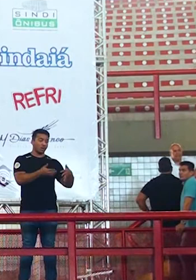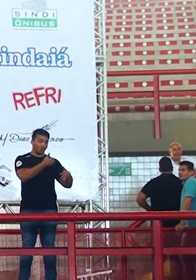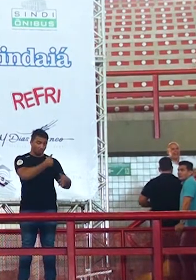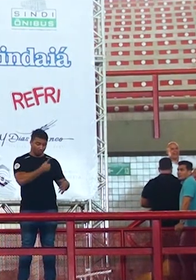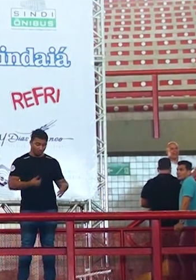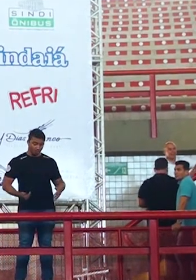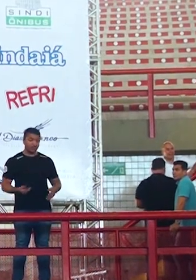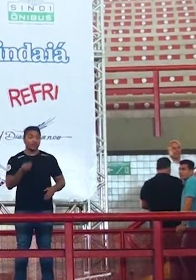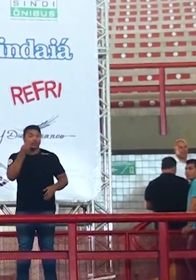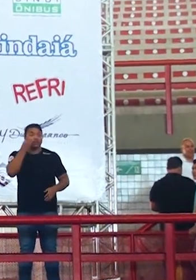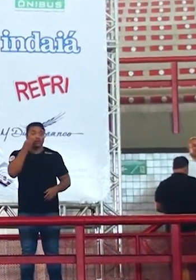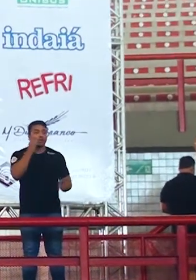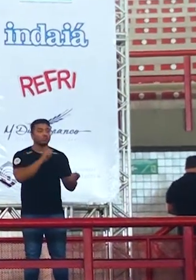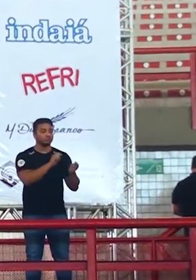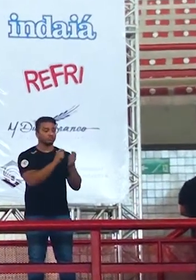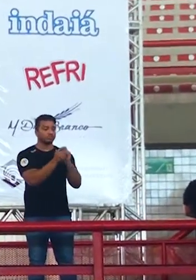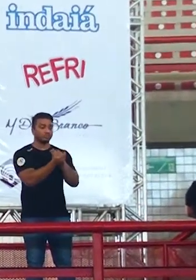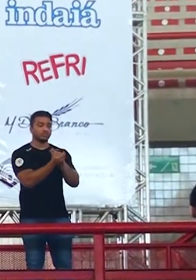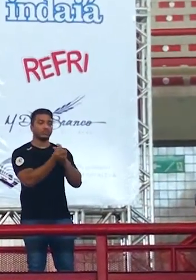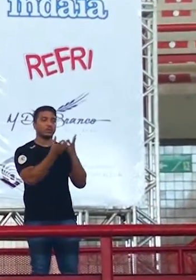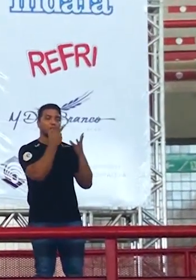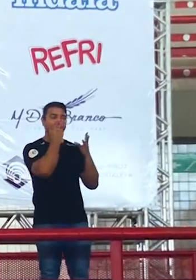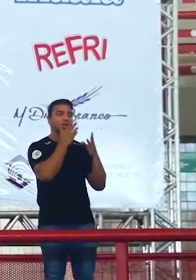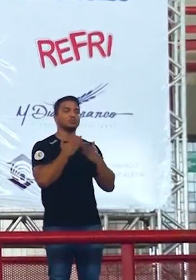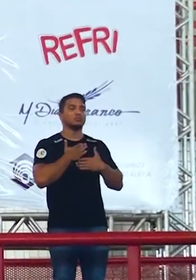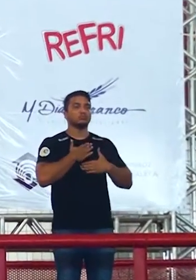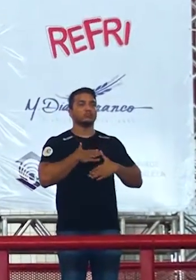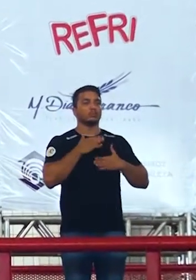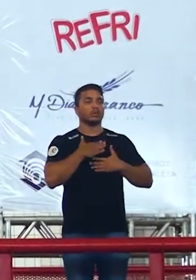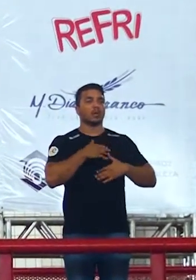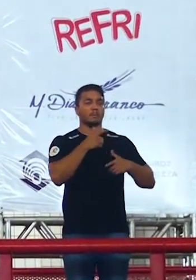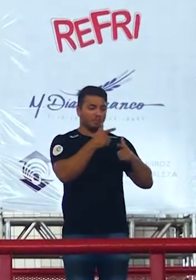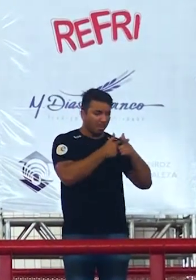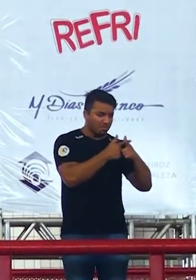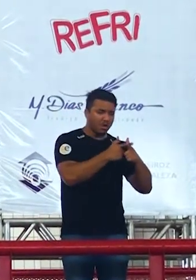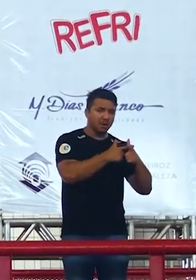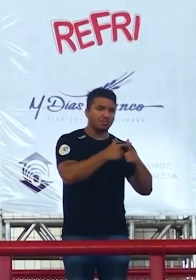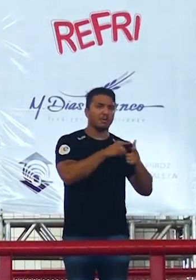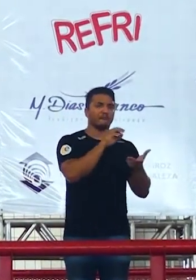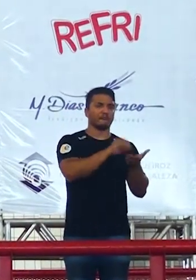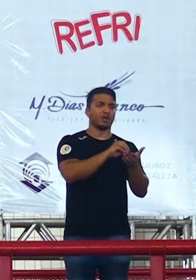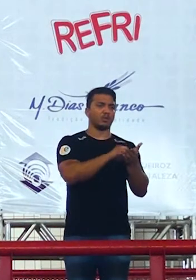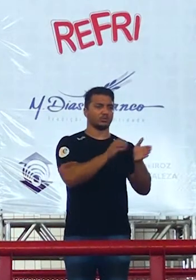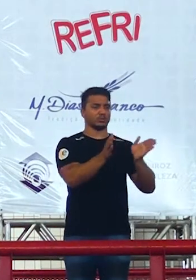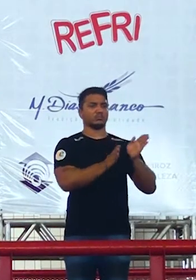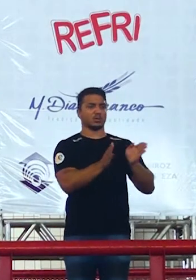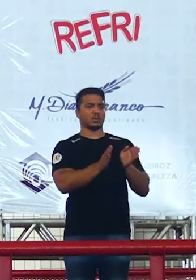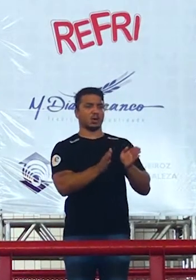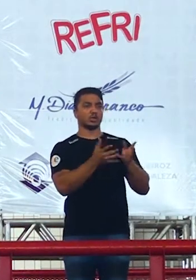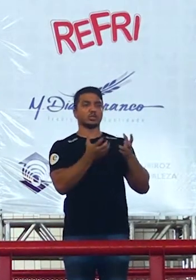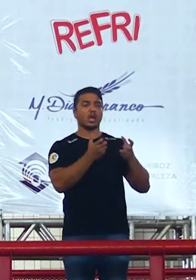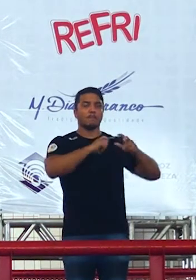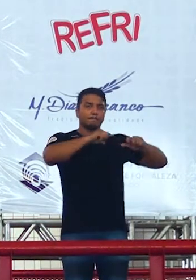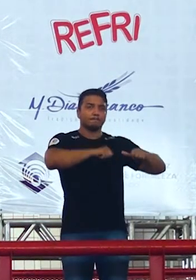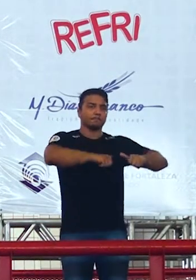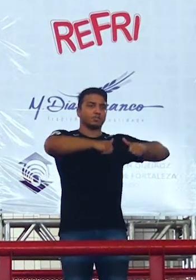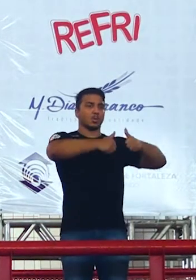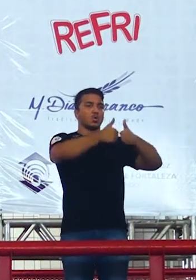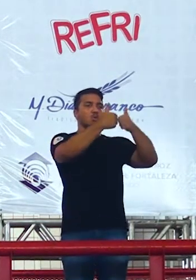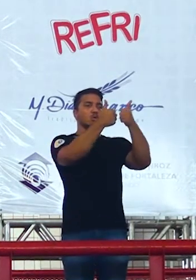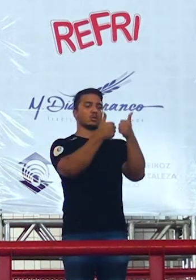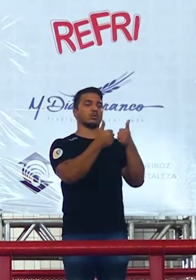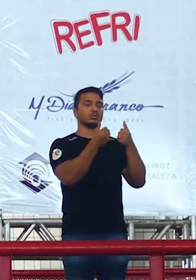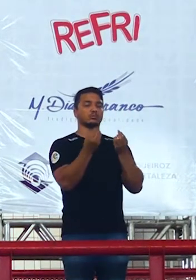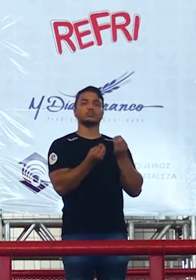pelo menos tentando minimizar contornar o problema da falta de acessibilidade dos nossos estudantes surdos